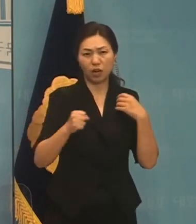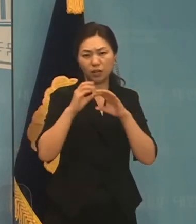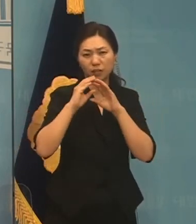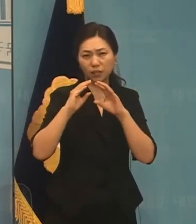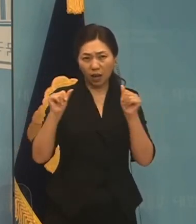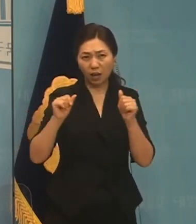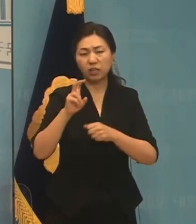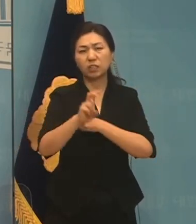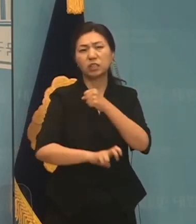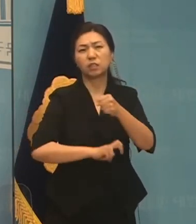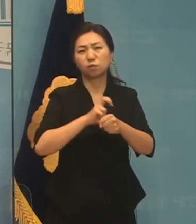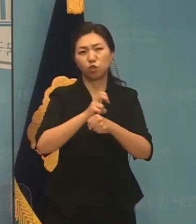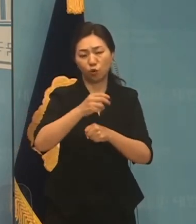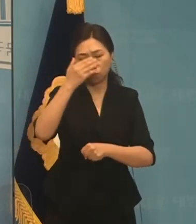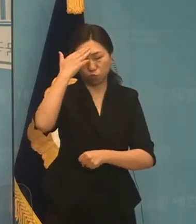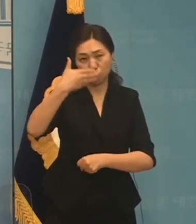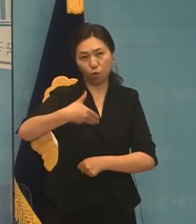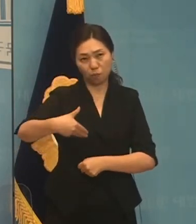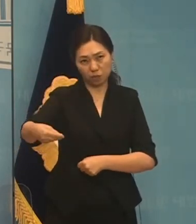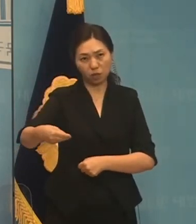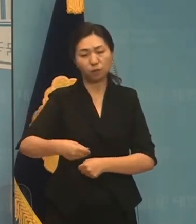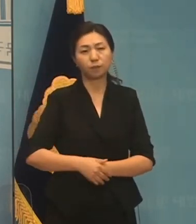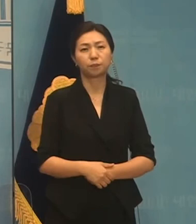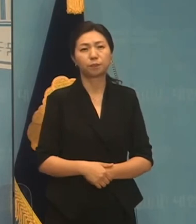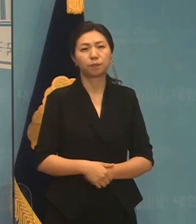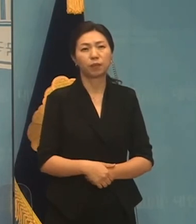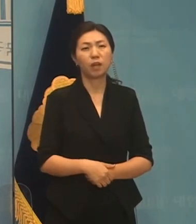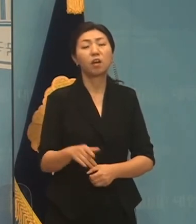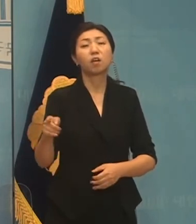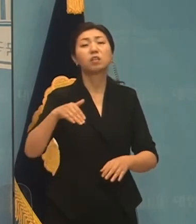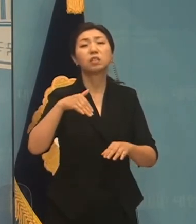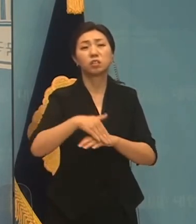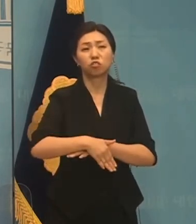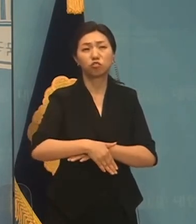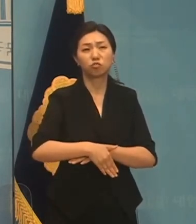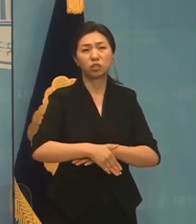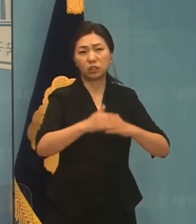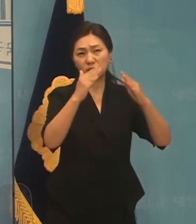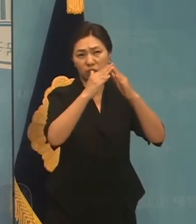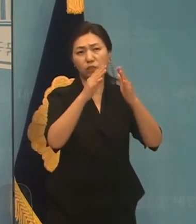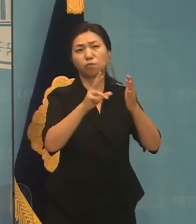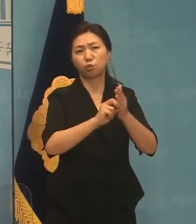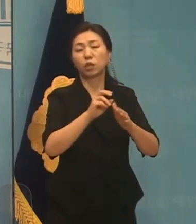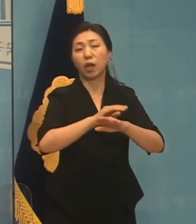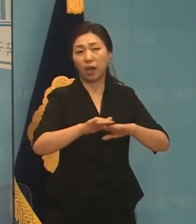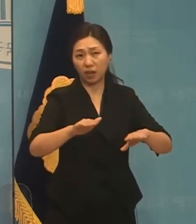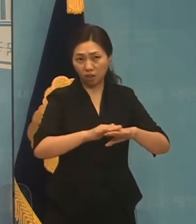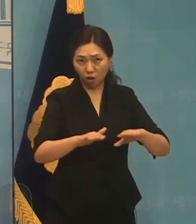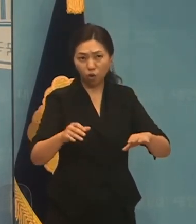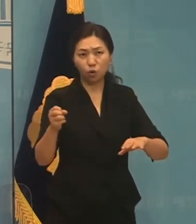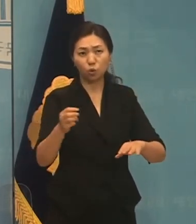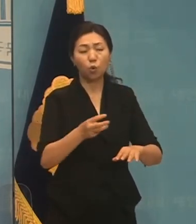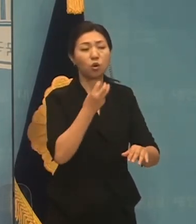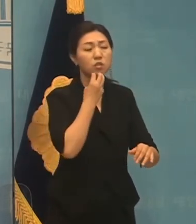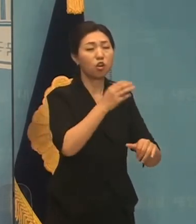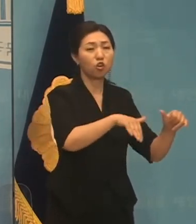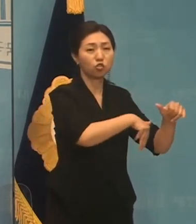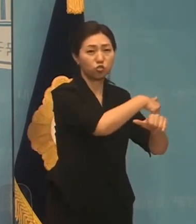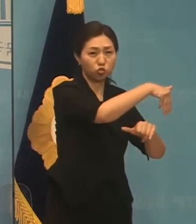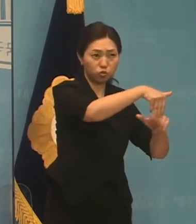무상 임대할 수 있게 하겠습니다. 이렇게 함으로써 주택문제도 해결하고, 수도권과